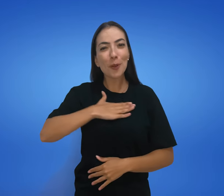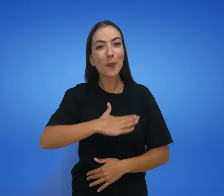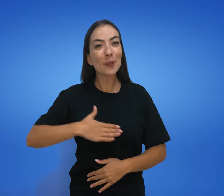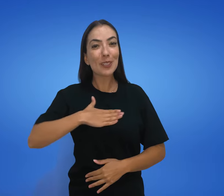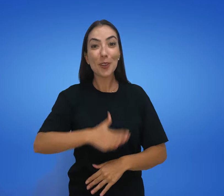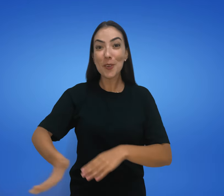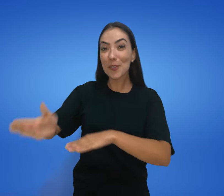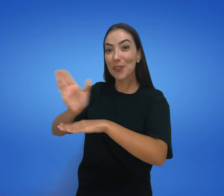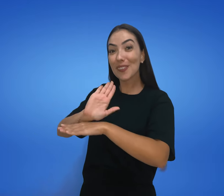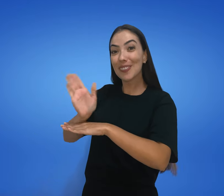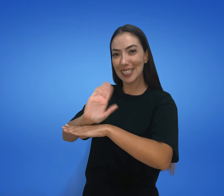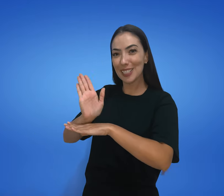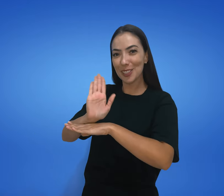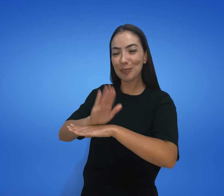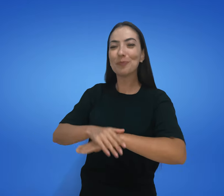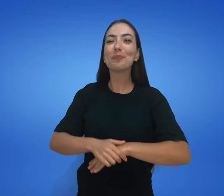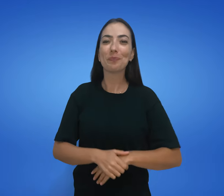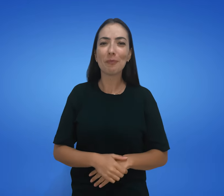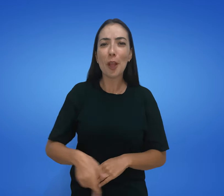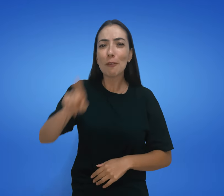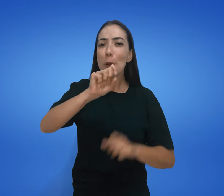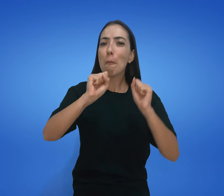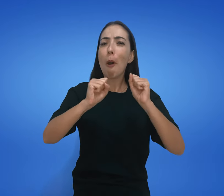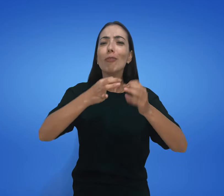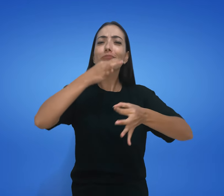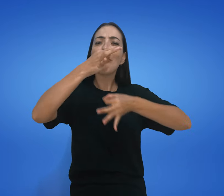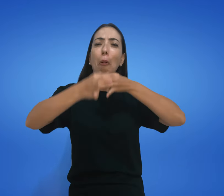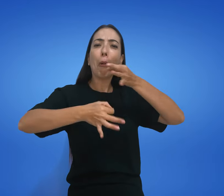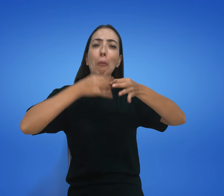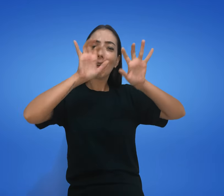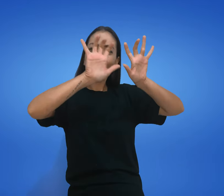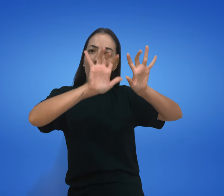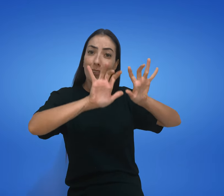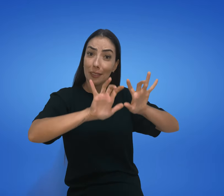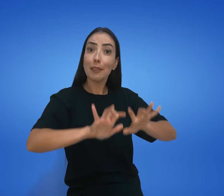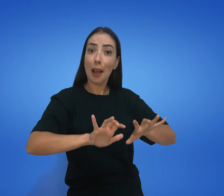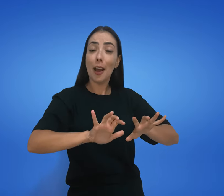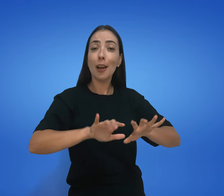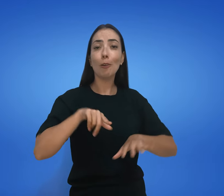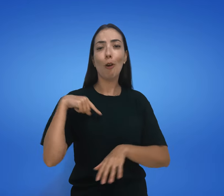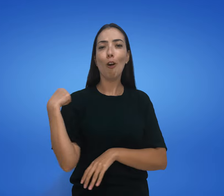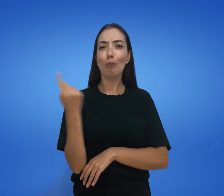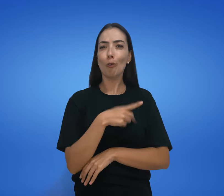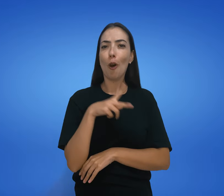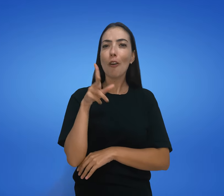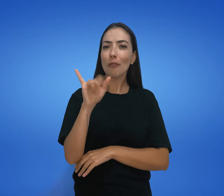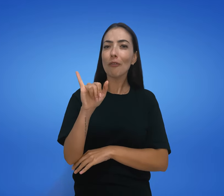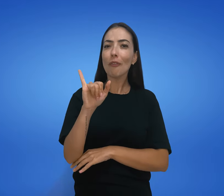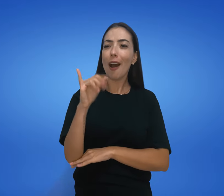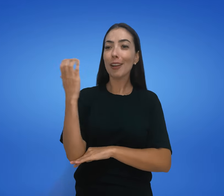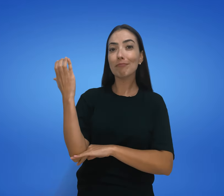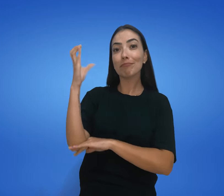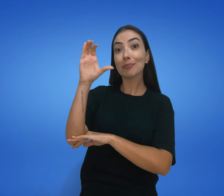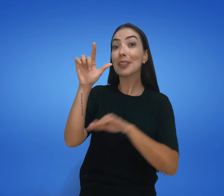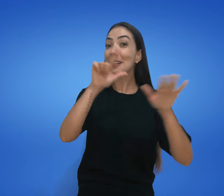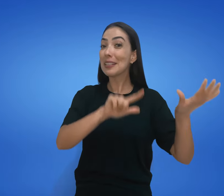gostou desse vídeo? Então, coloque aqui nos comentários as suas sugestões que nós vamos criar novos conteúdos